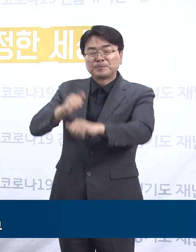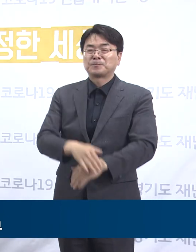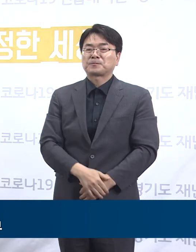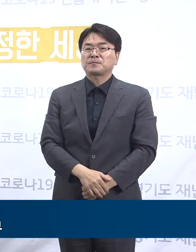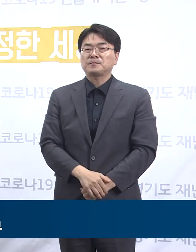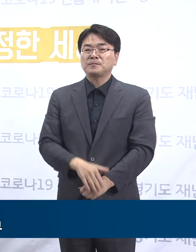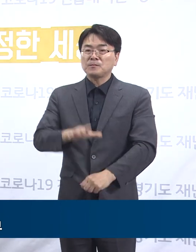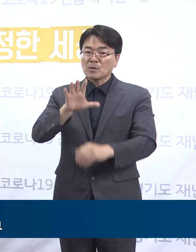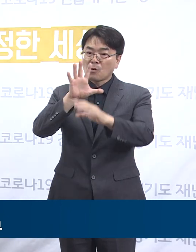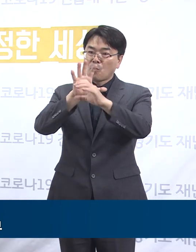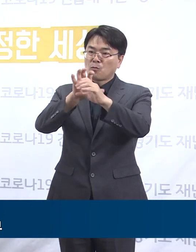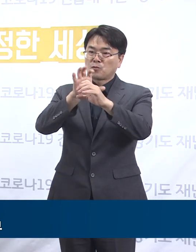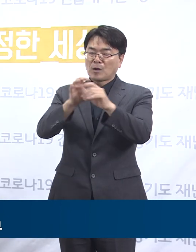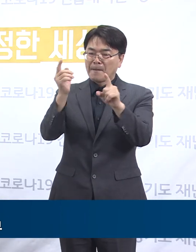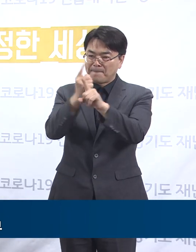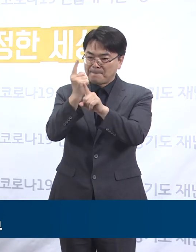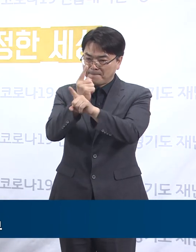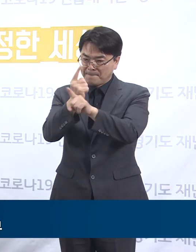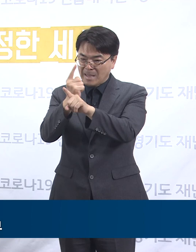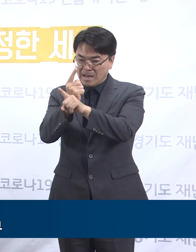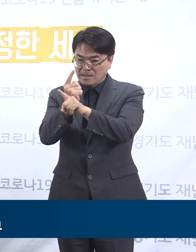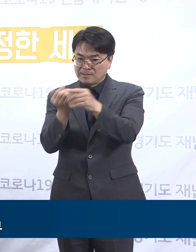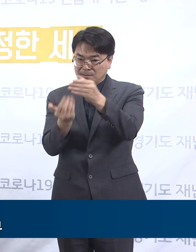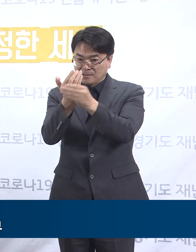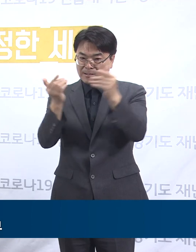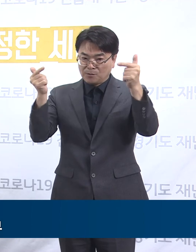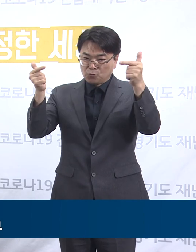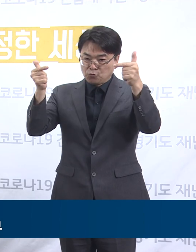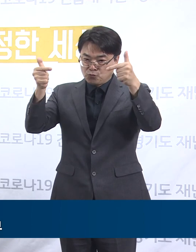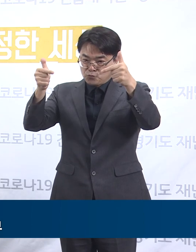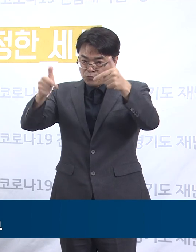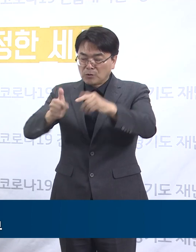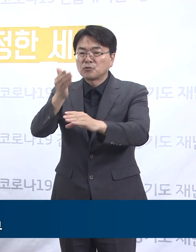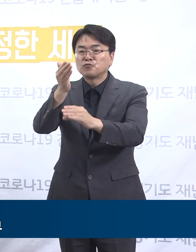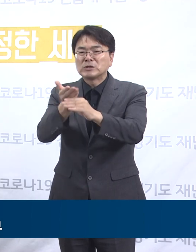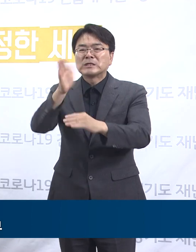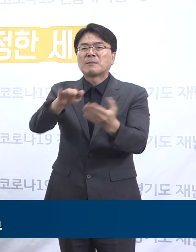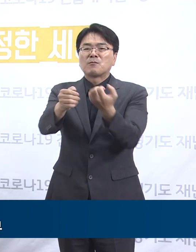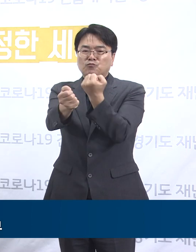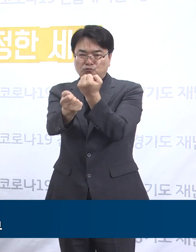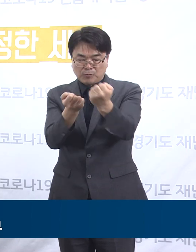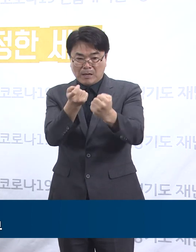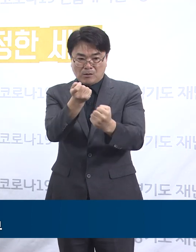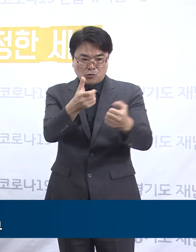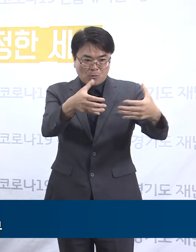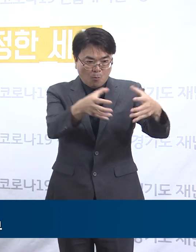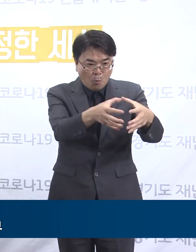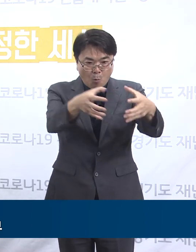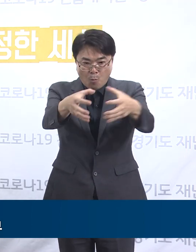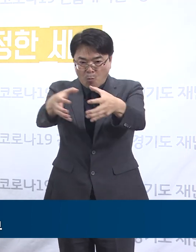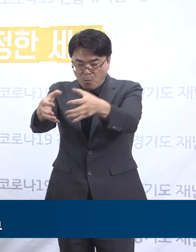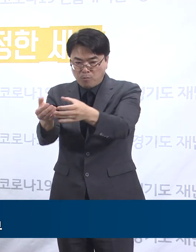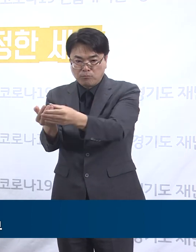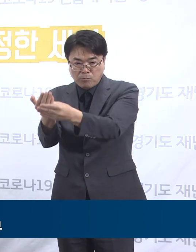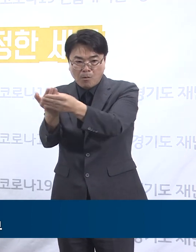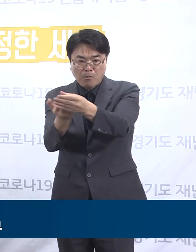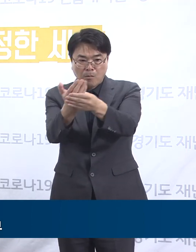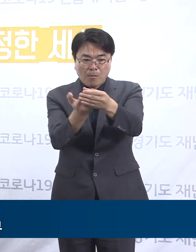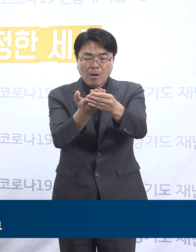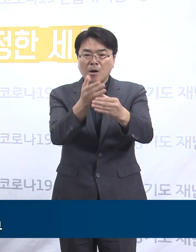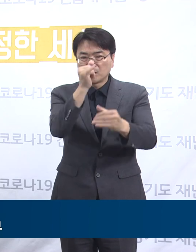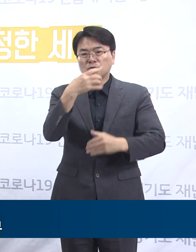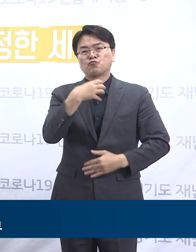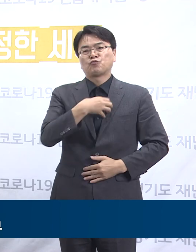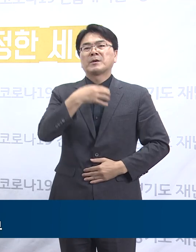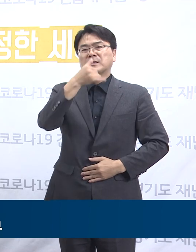코로나19 1일 확진자 발생이 점차 줄어들고는 있으나 도내 곳곳에서 소규모 집단 감염이 산발적으로 발생하고 있어